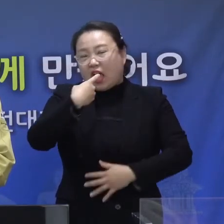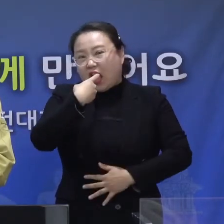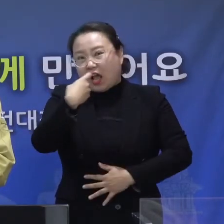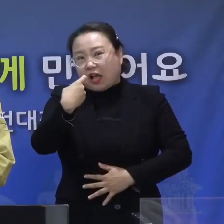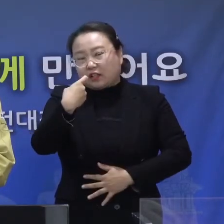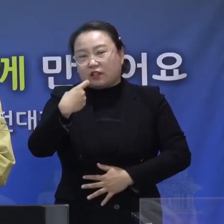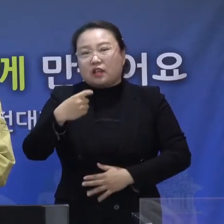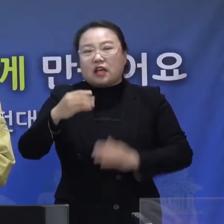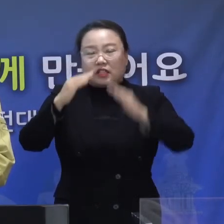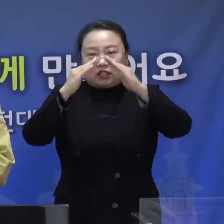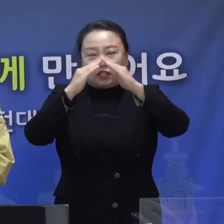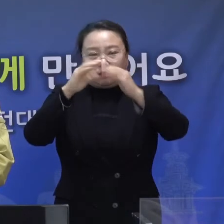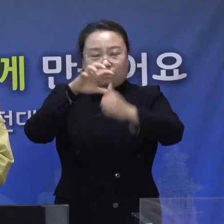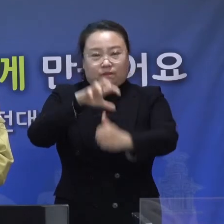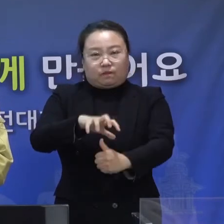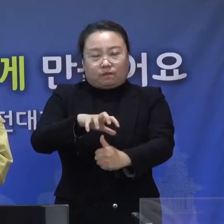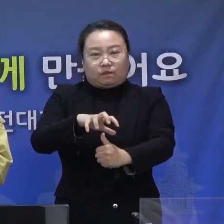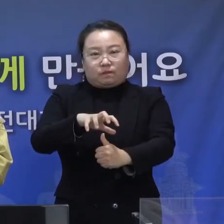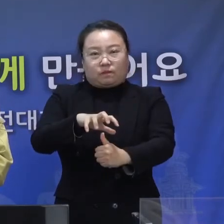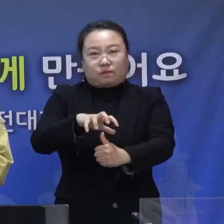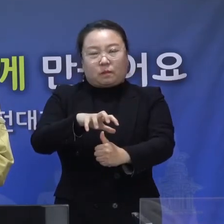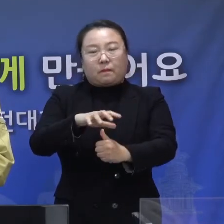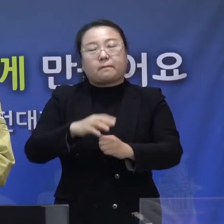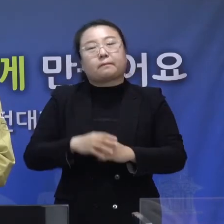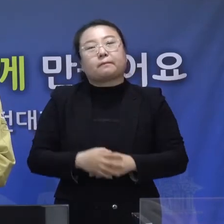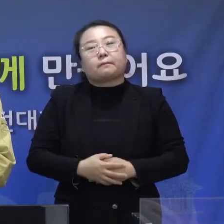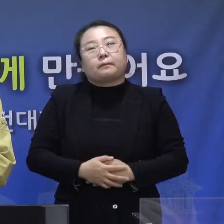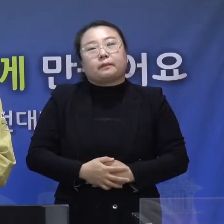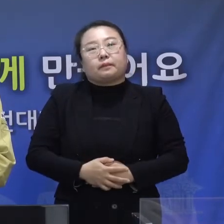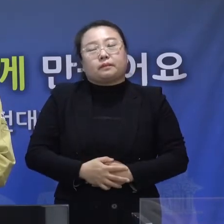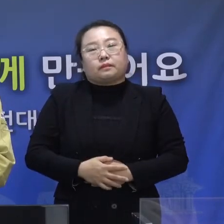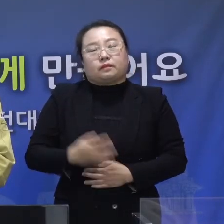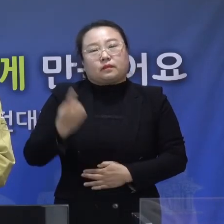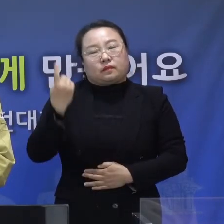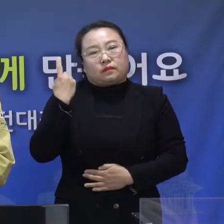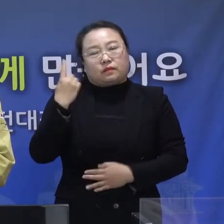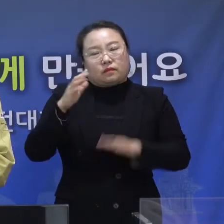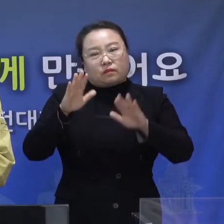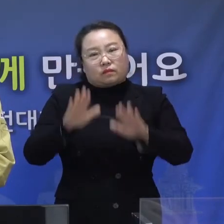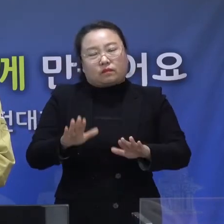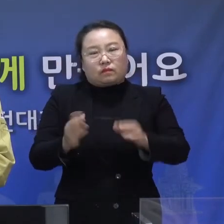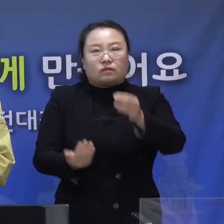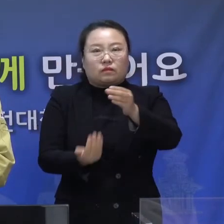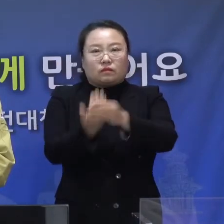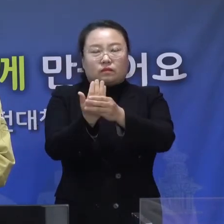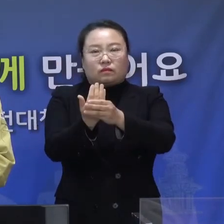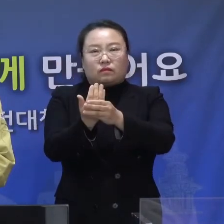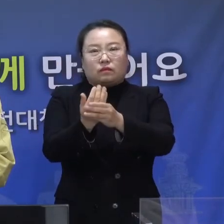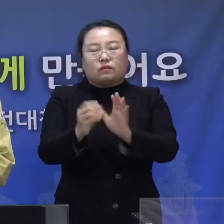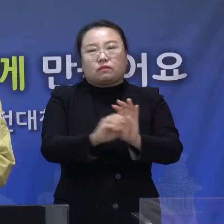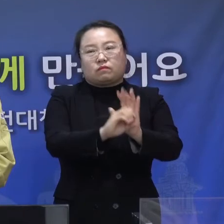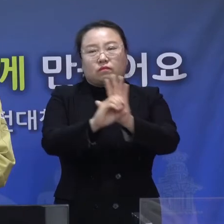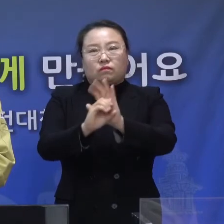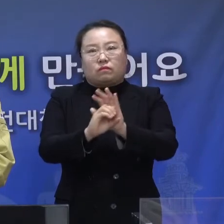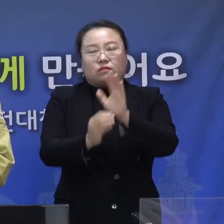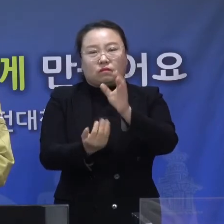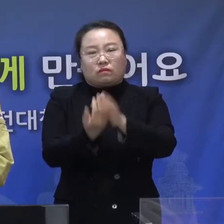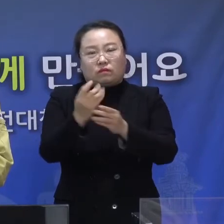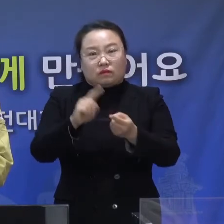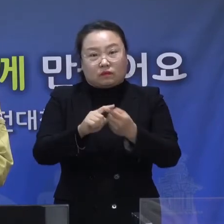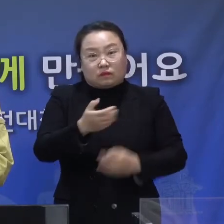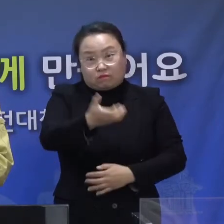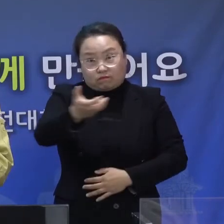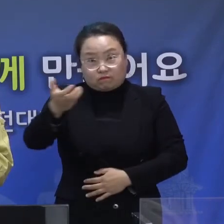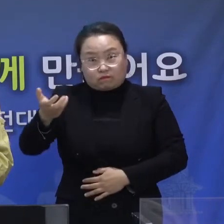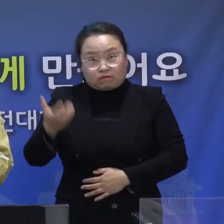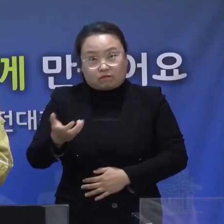자가격리를 실시하고 있습니다. 어제 오늘 발생한 확진자 조치 현황과 동선에